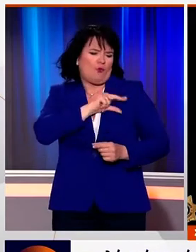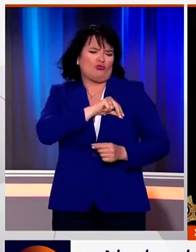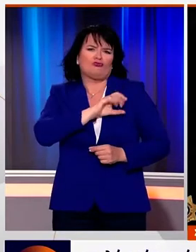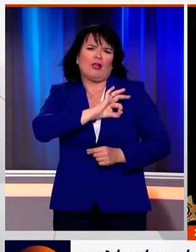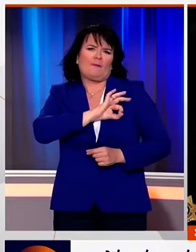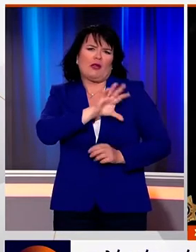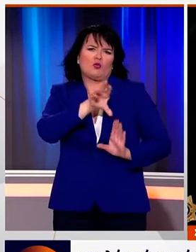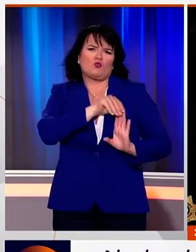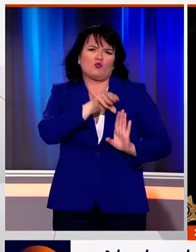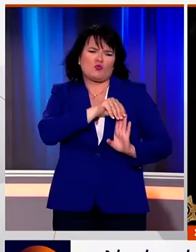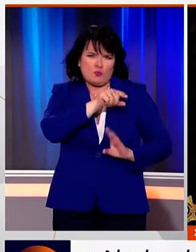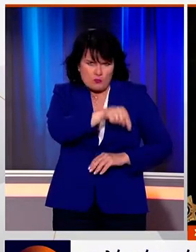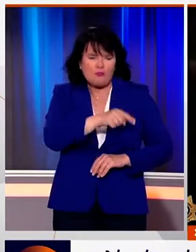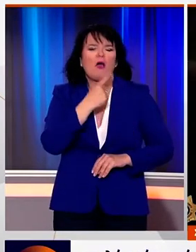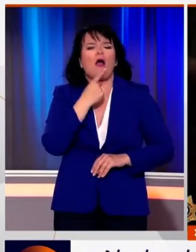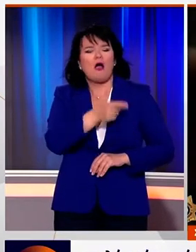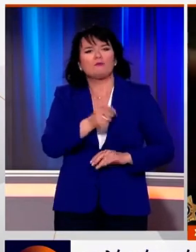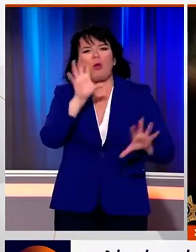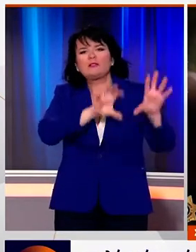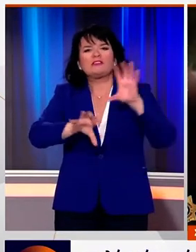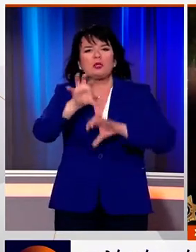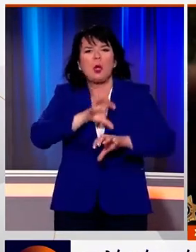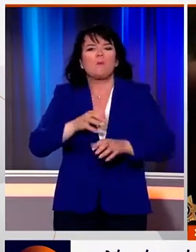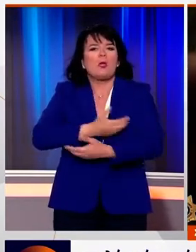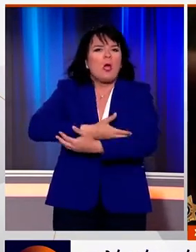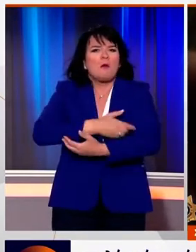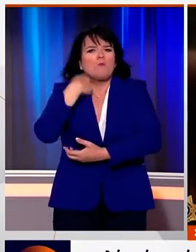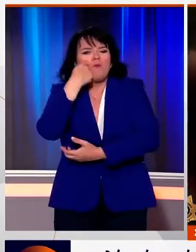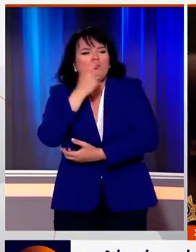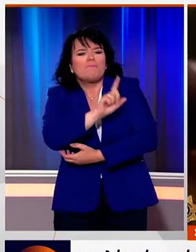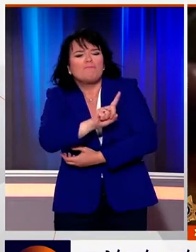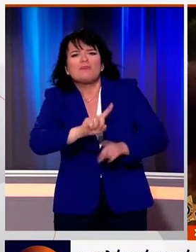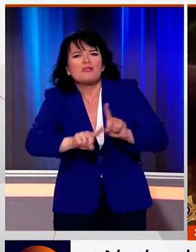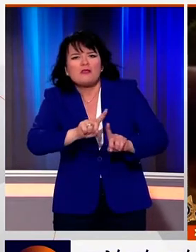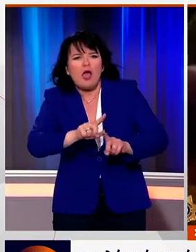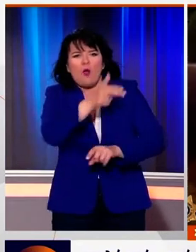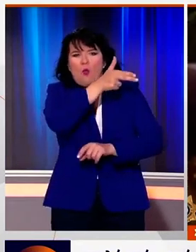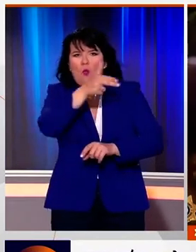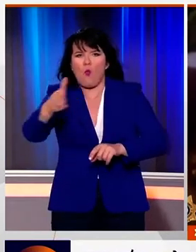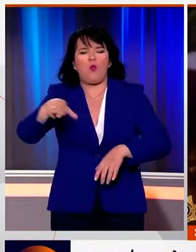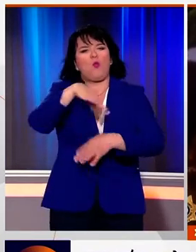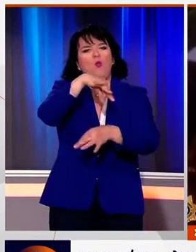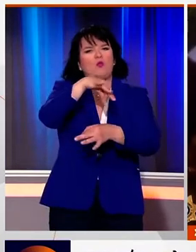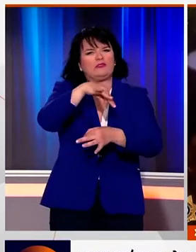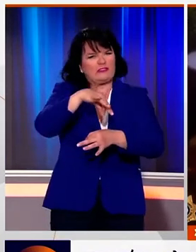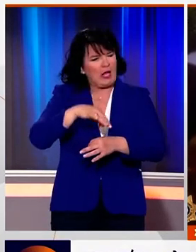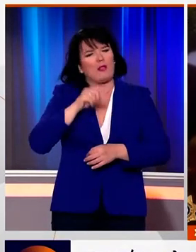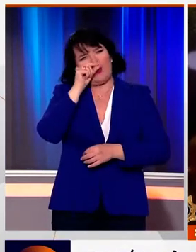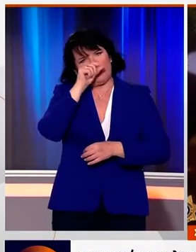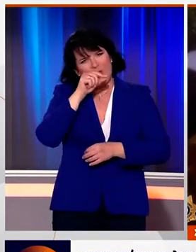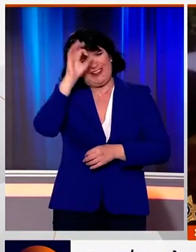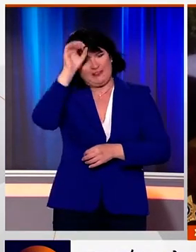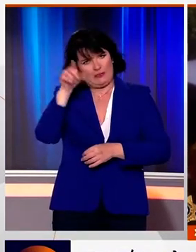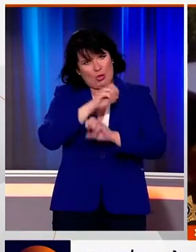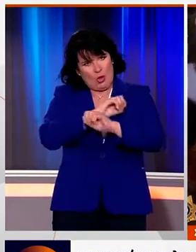αστυνομικούς. Οι αρχές εξακολουθούν να ψάχνουν τη μητέρα του μωρού. Μάλιστα ανήρτησαν το βίντεο αυτό στον επίσημο λογαριασμό της αστυνομίας